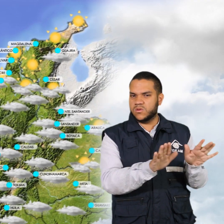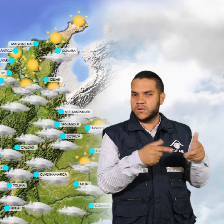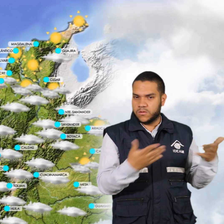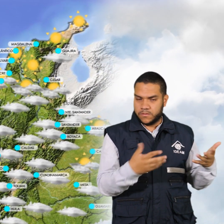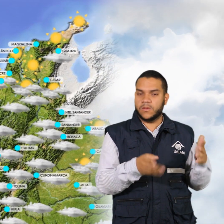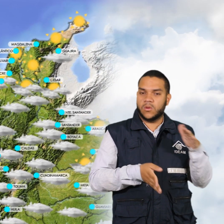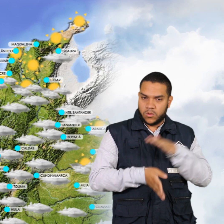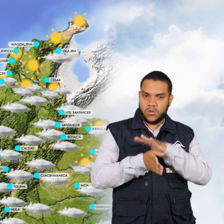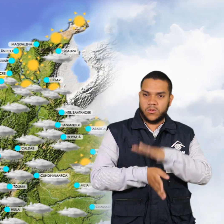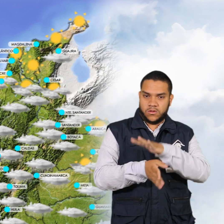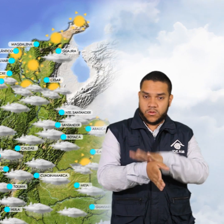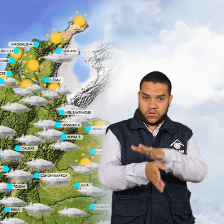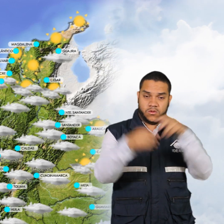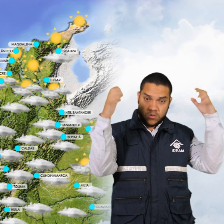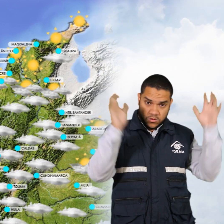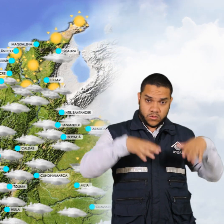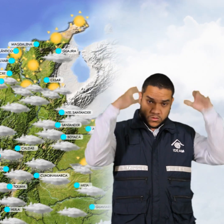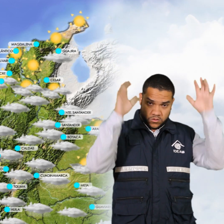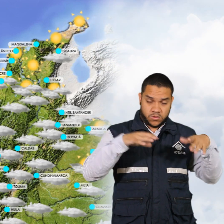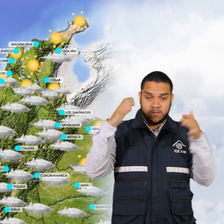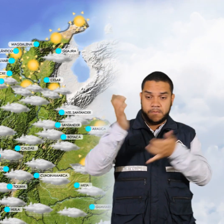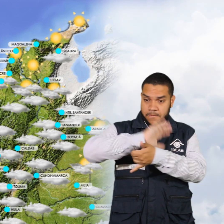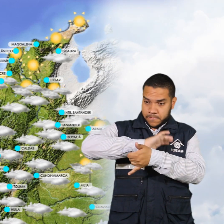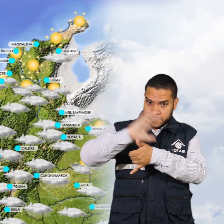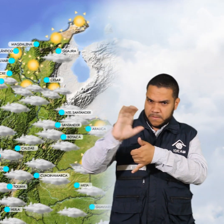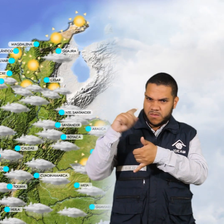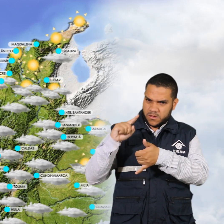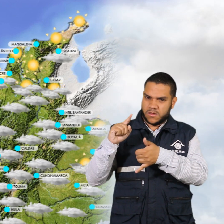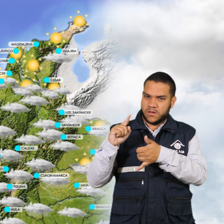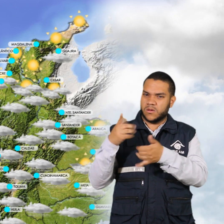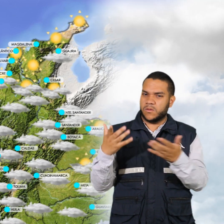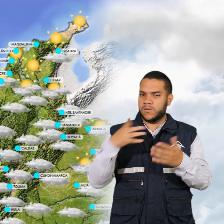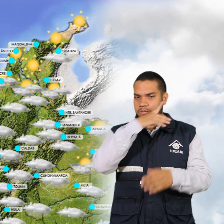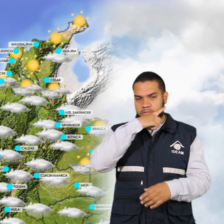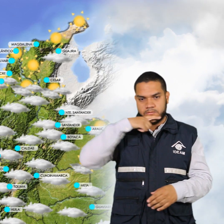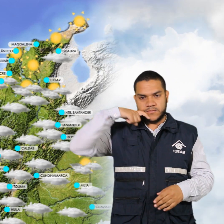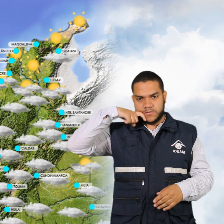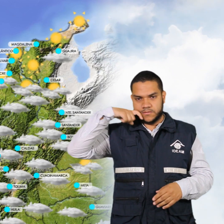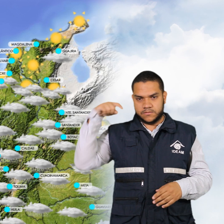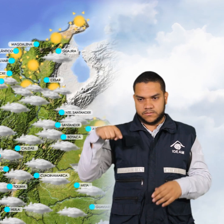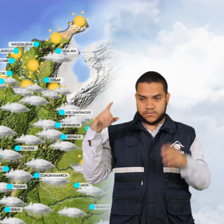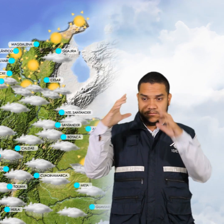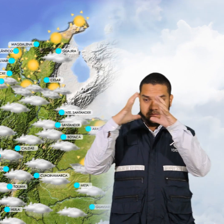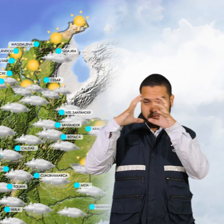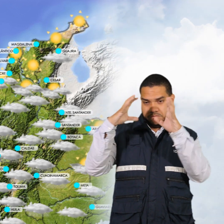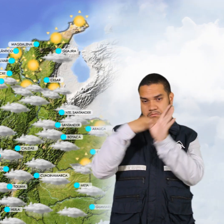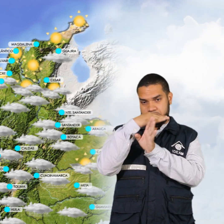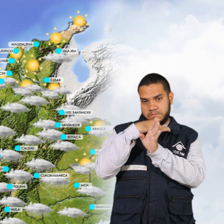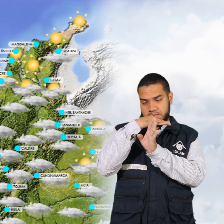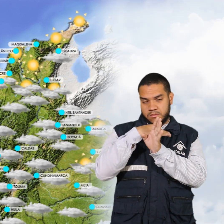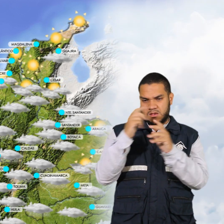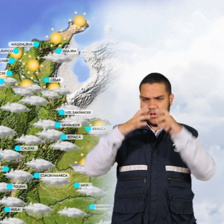seguirán presentando precipitaciones. En la región Caribe prevalecerán las condiciones secas con cielo parcialmente cubierto y la